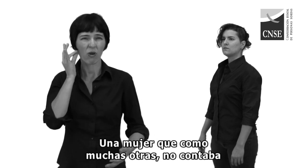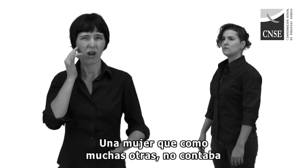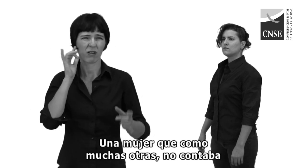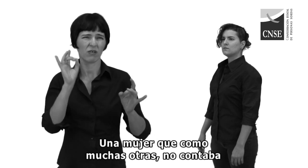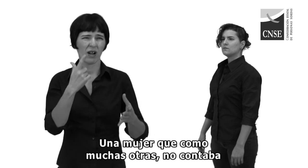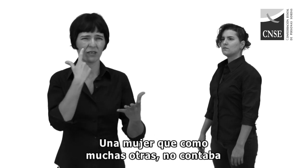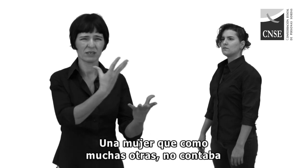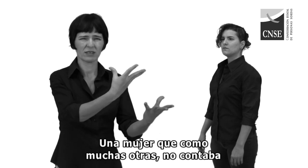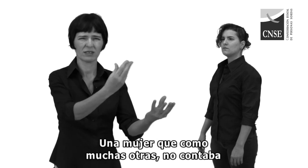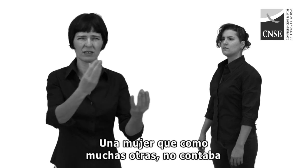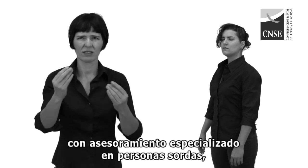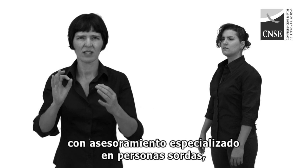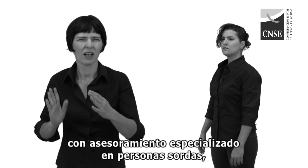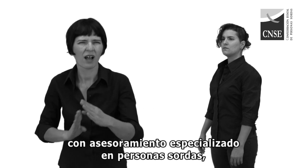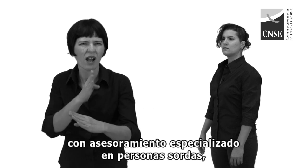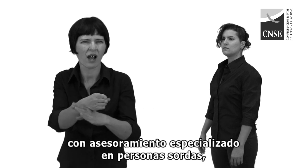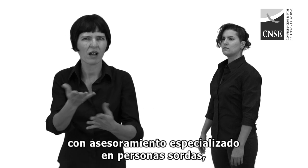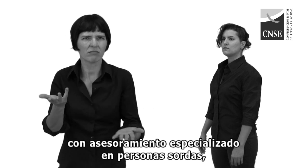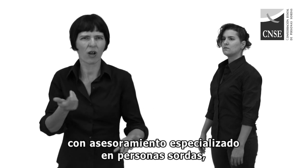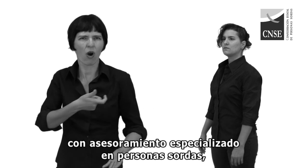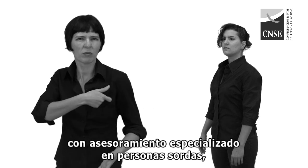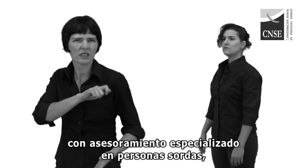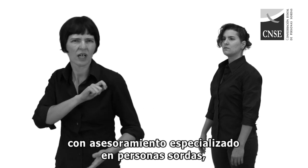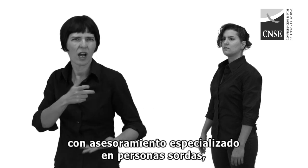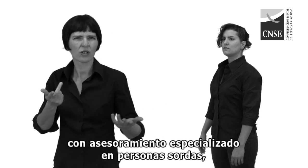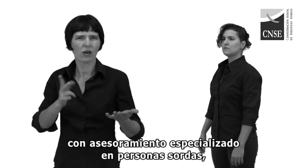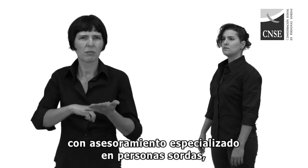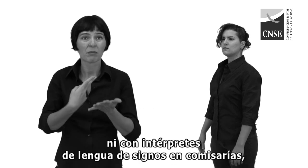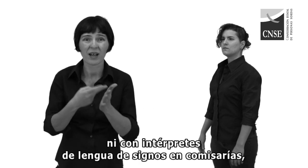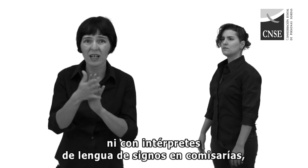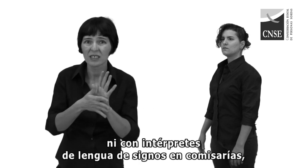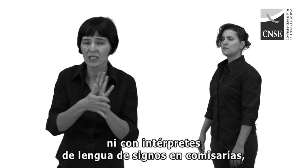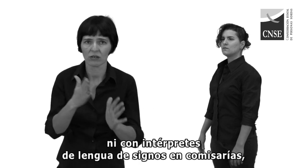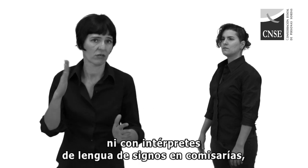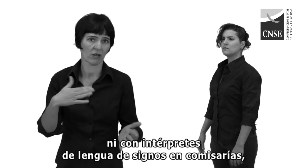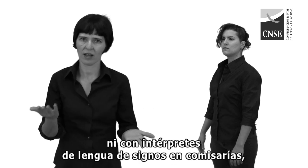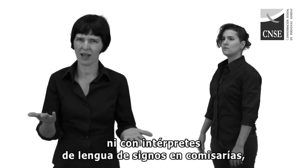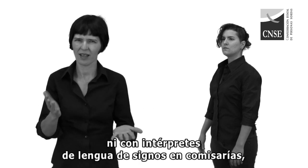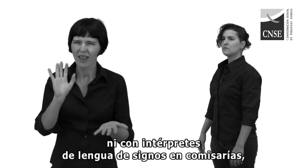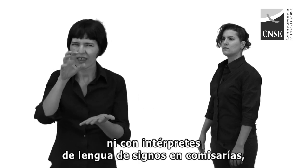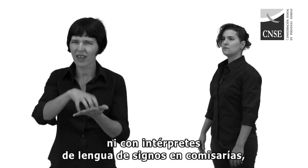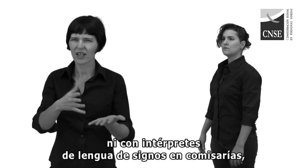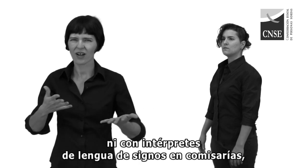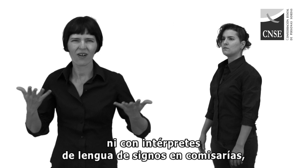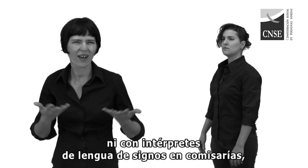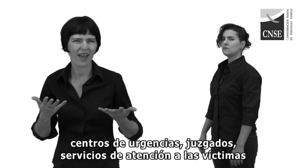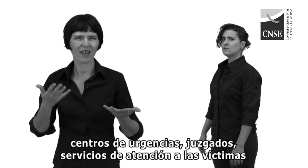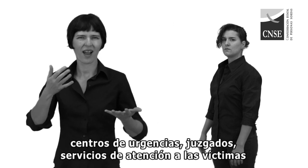que, como muchas otras, no contaba con asesoramiento especializado en personas sordas, ni con intérpretes de lengua de signos en comisarías,